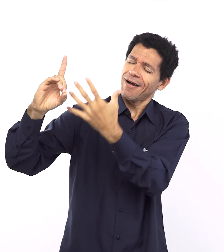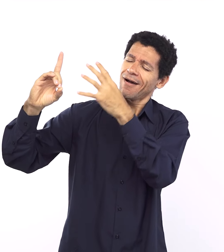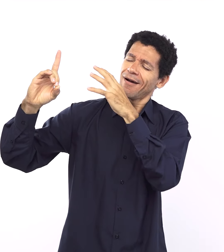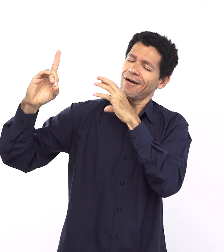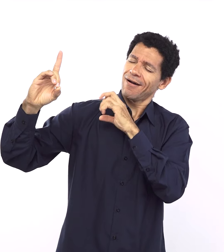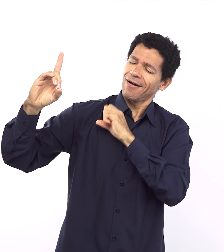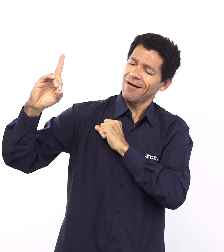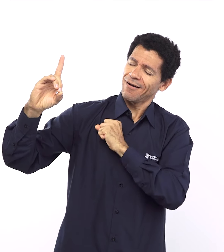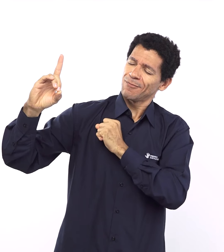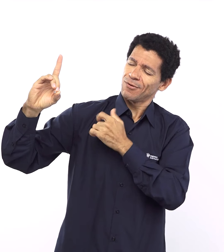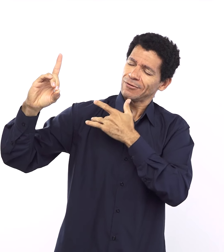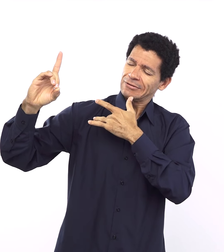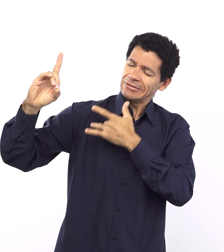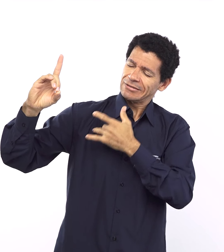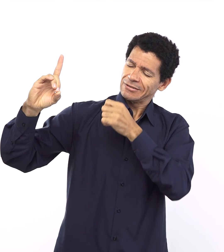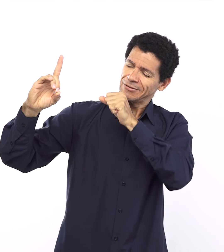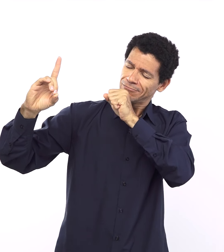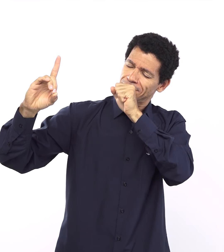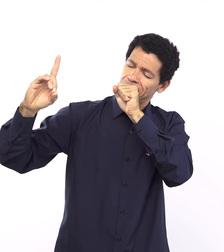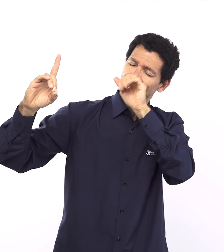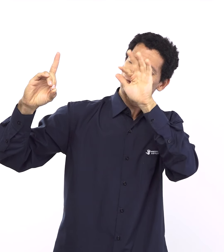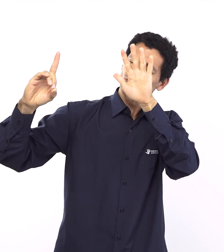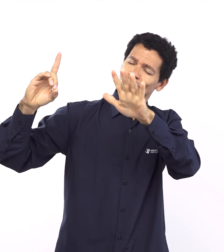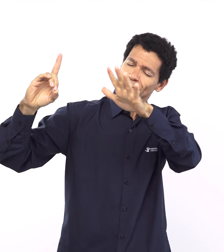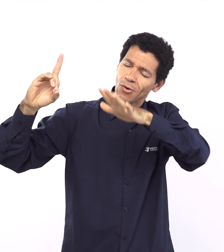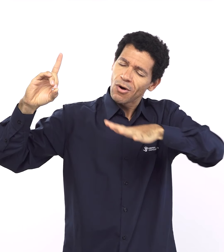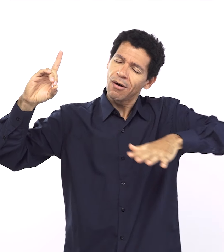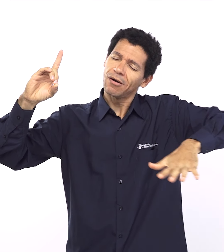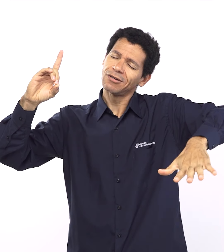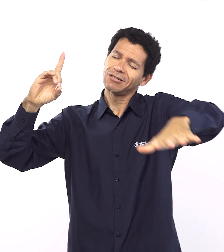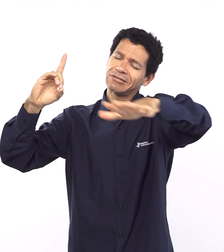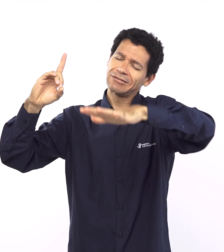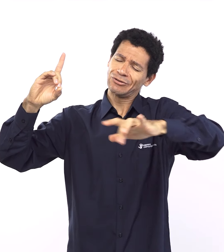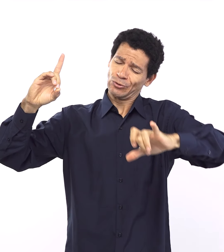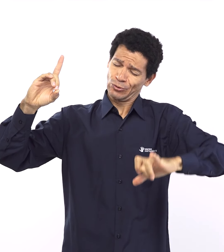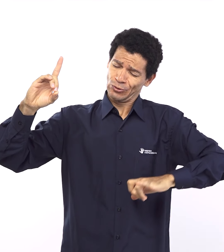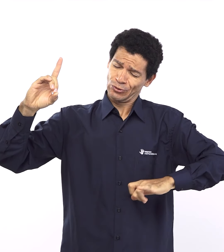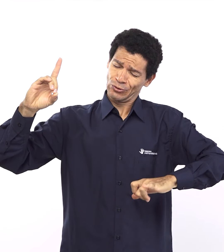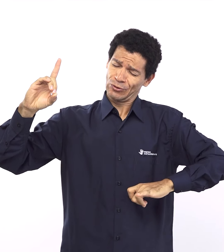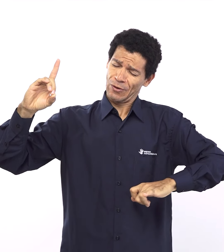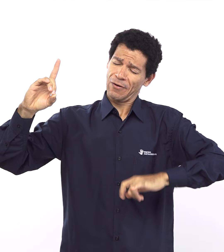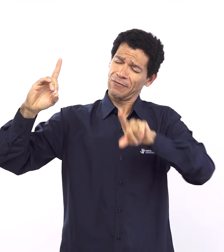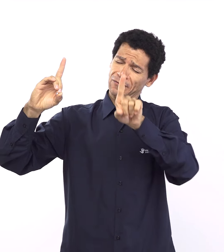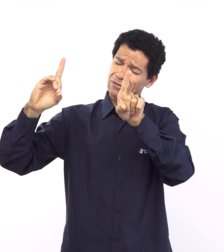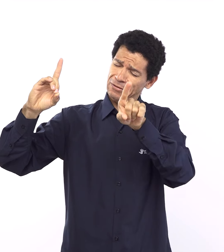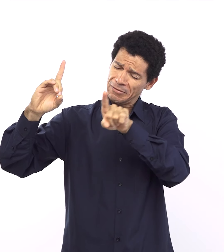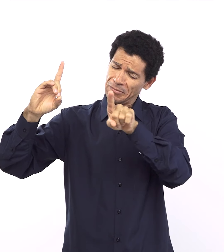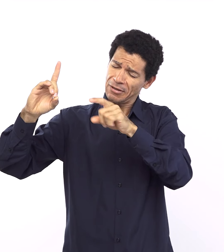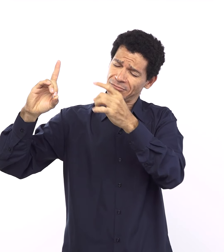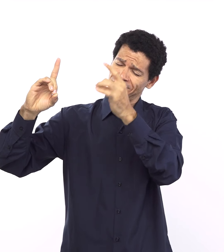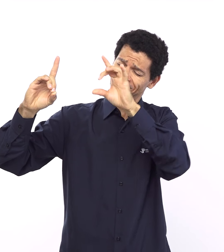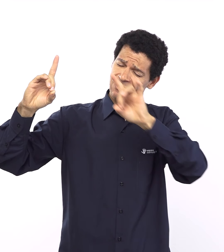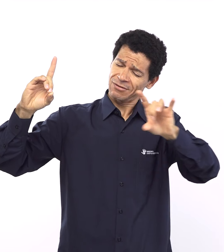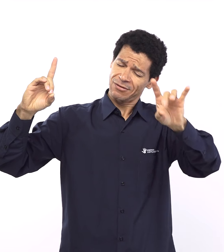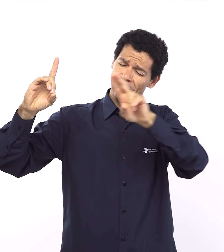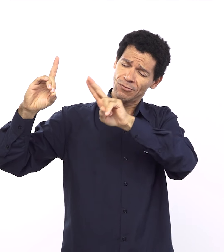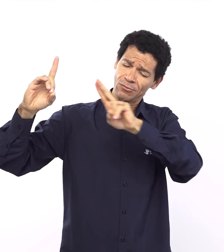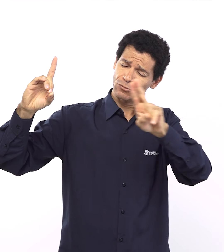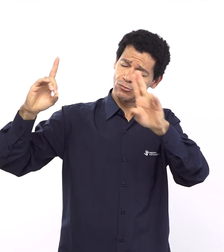esse mundo Senhor que sofre e sobre cada um de nós individualmente em nome de Jesus amém